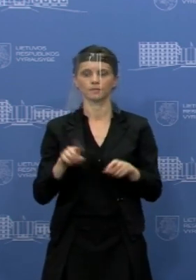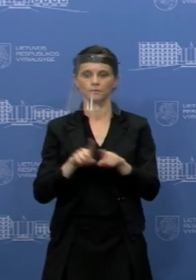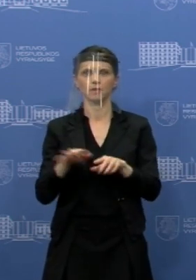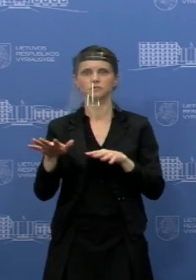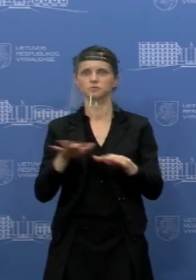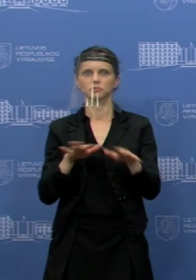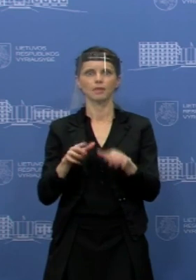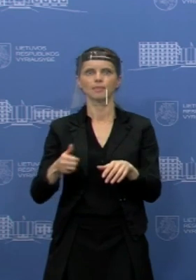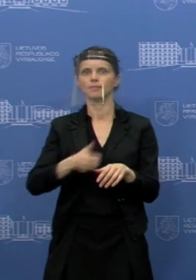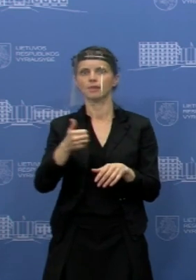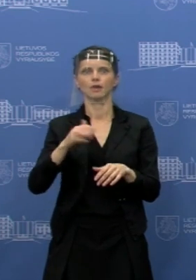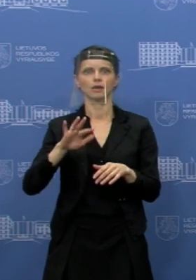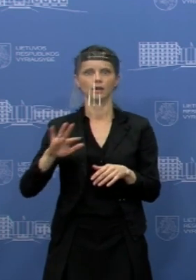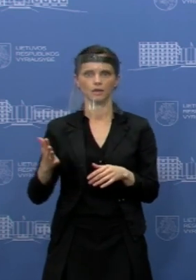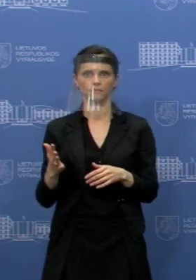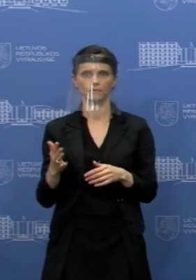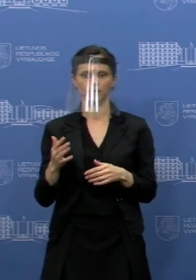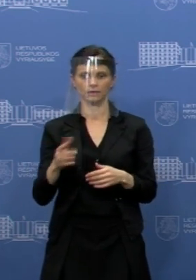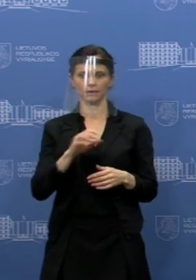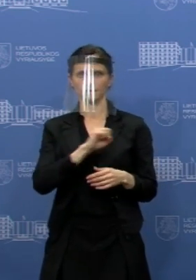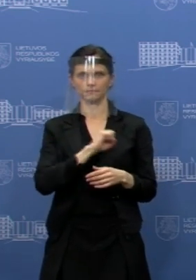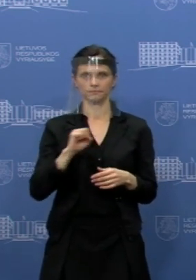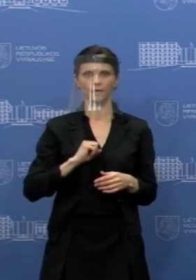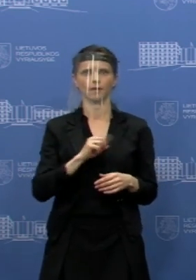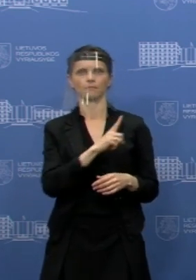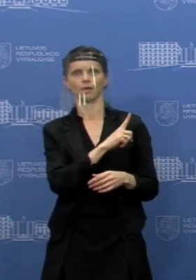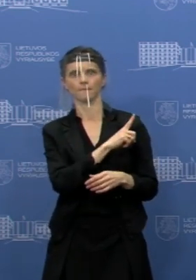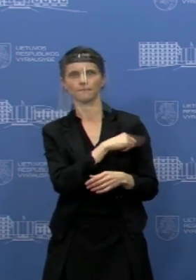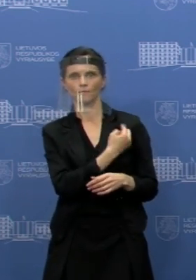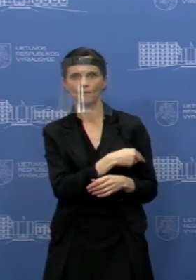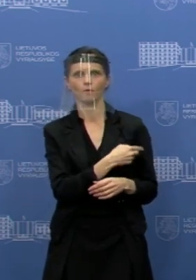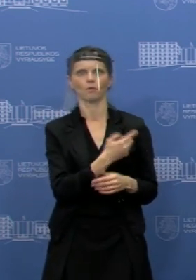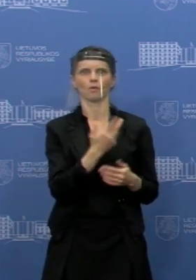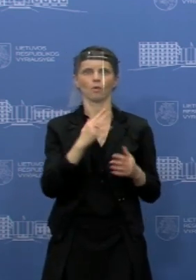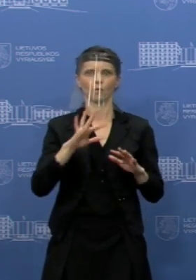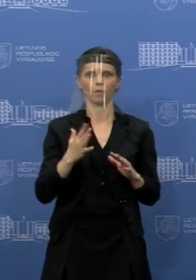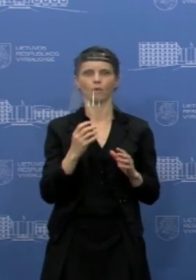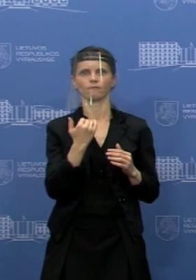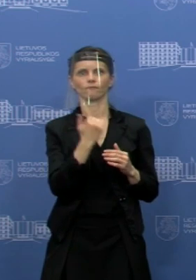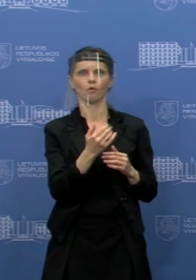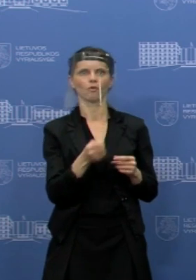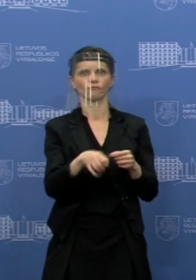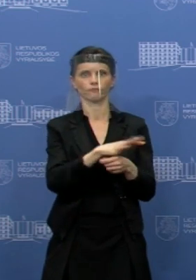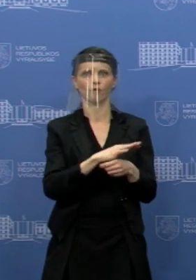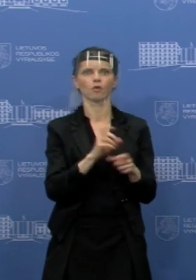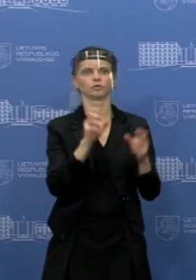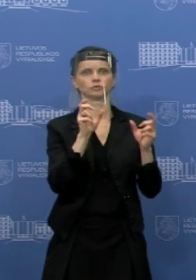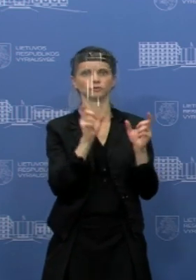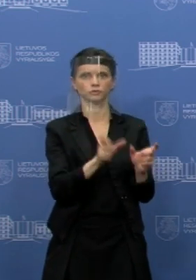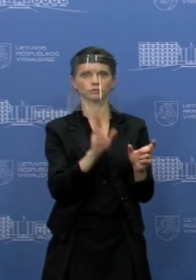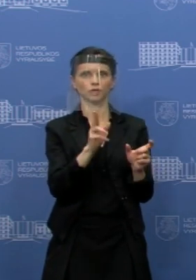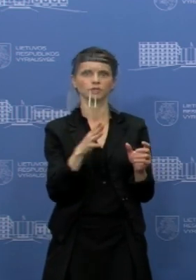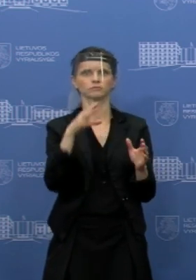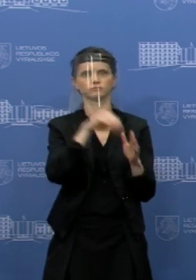kad mums nebereikėtų seikato sistemos perorientuoti į pagalbą covidiniam pacientam. Tai aš galiu tik tai